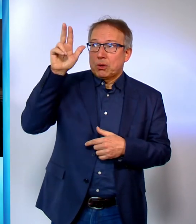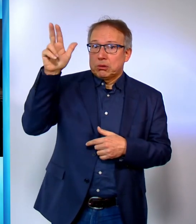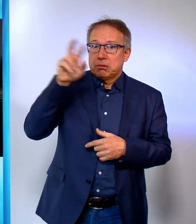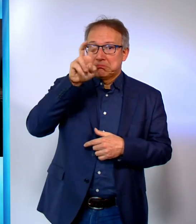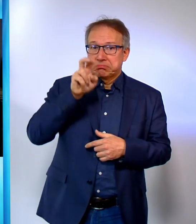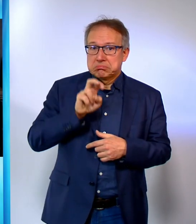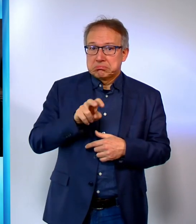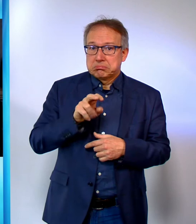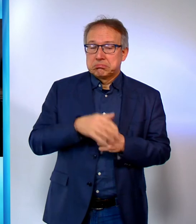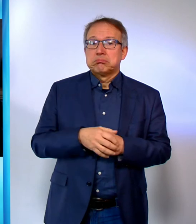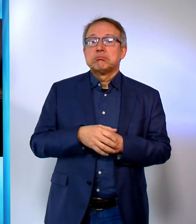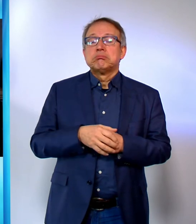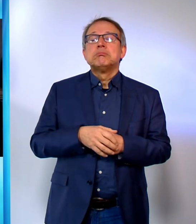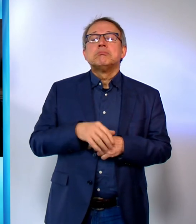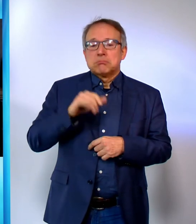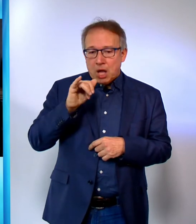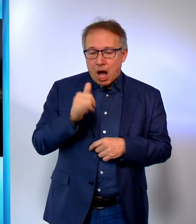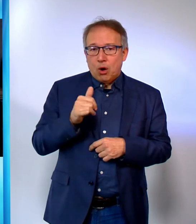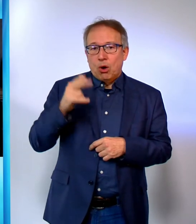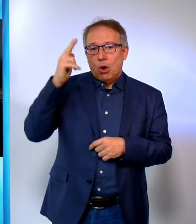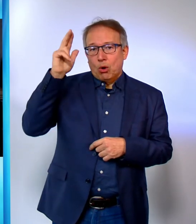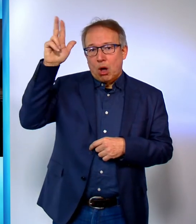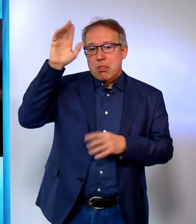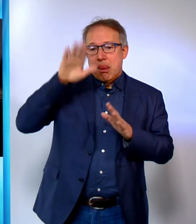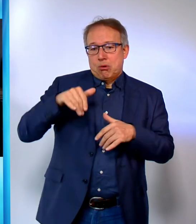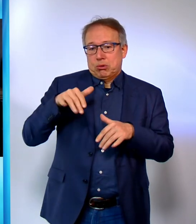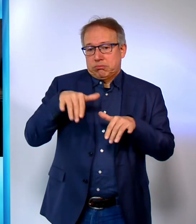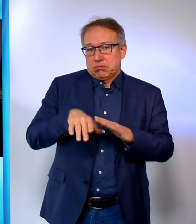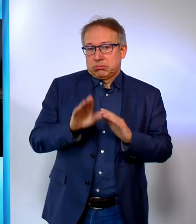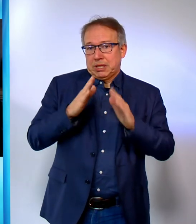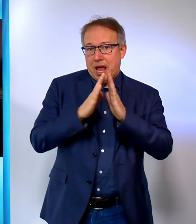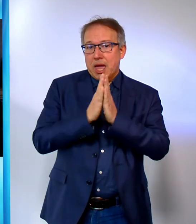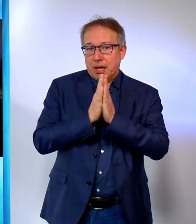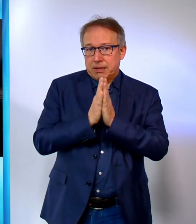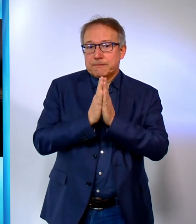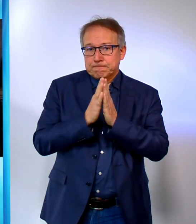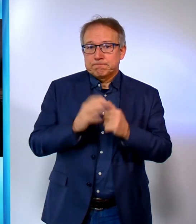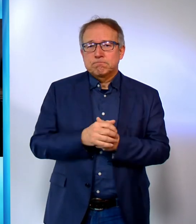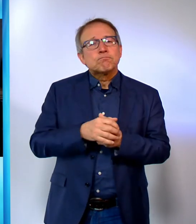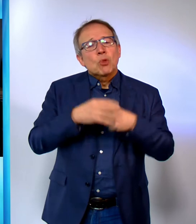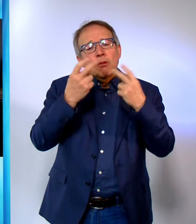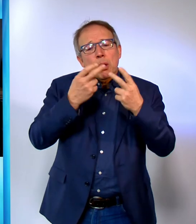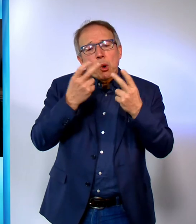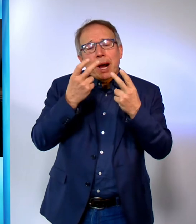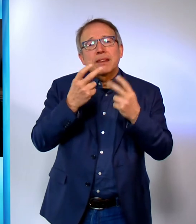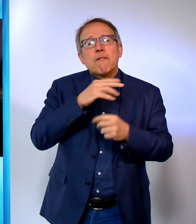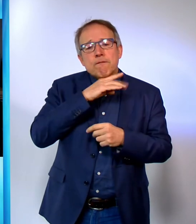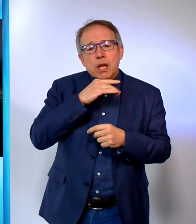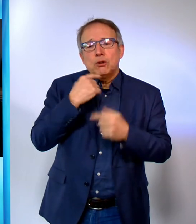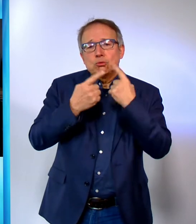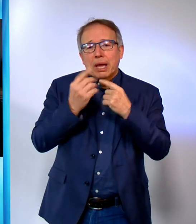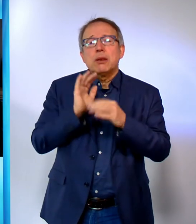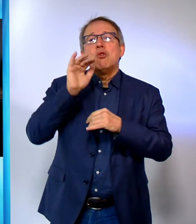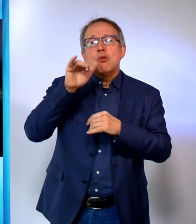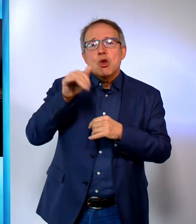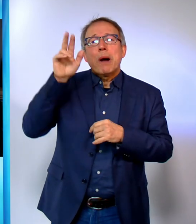Tatsache ist, es gibt auch Atheismus in der Kirche. Ich beobachte, dass wir zwar viel über Gott sprechen,